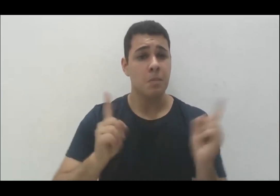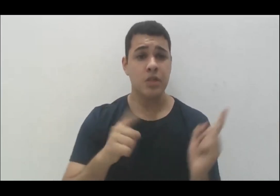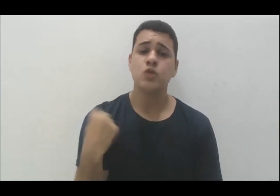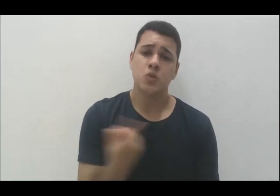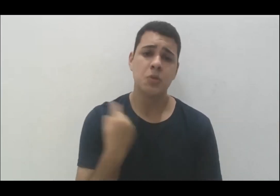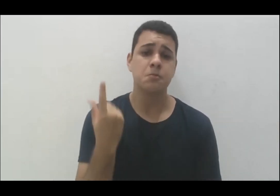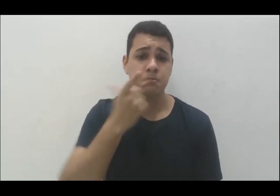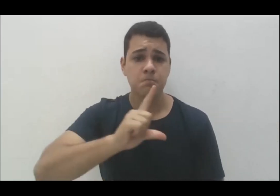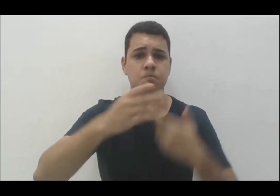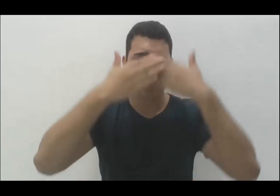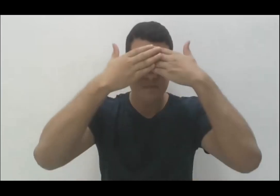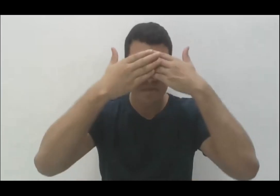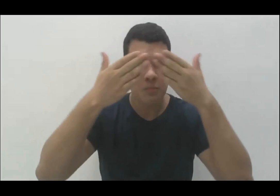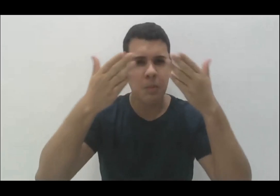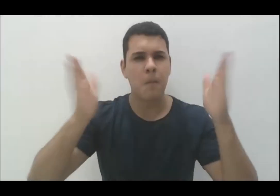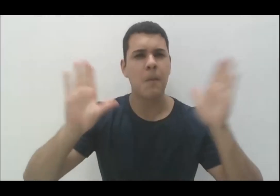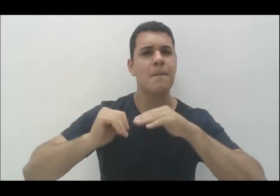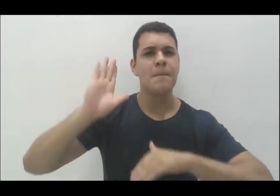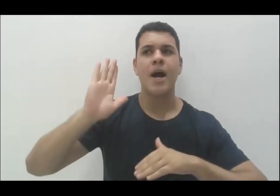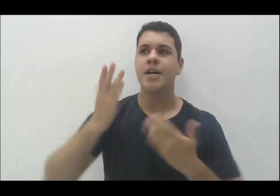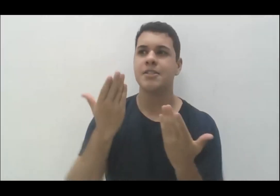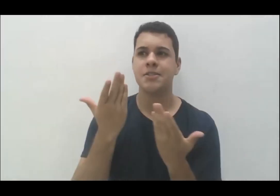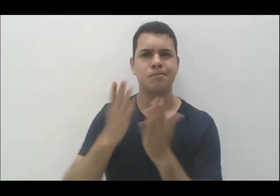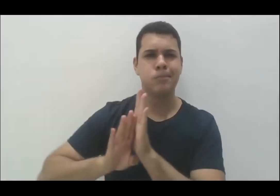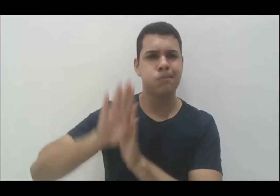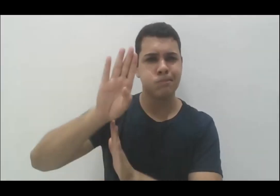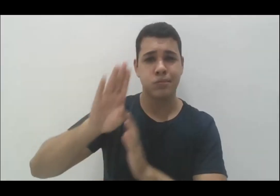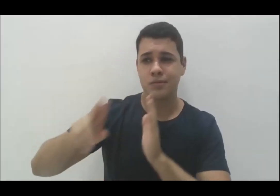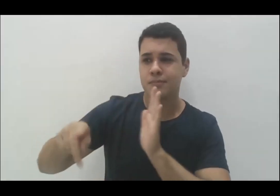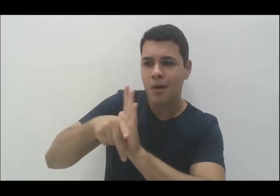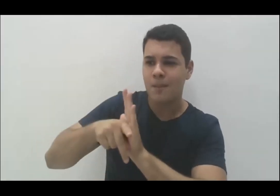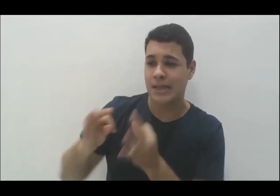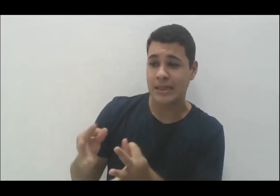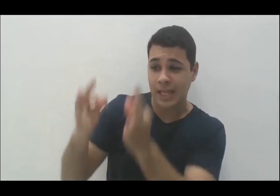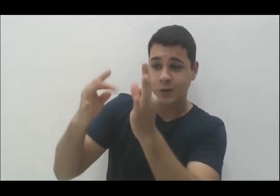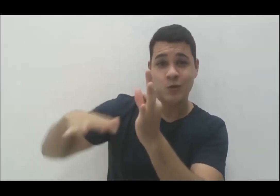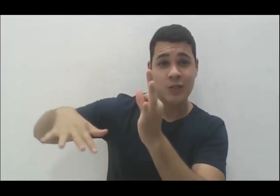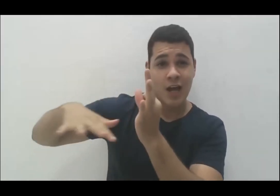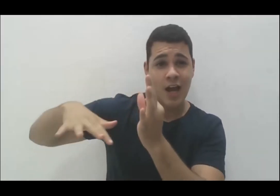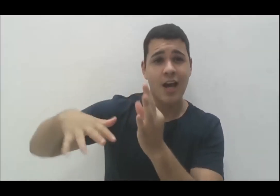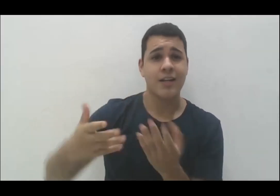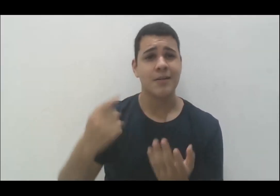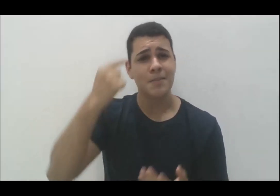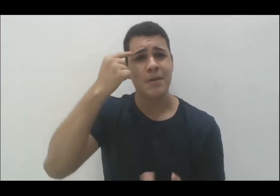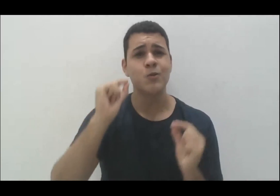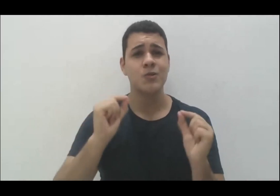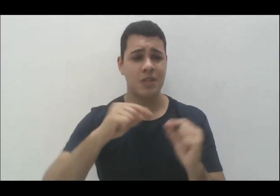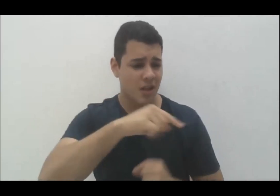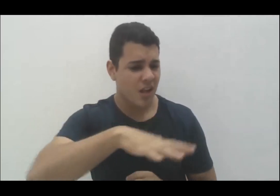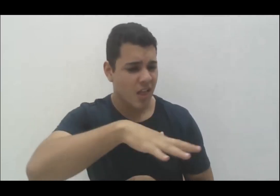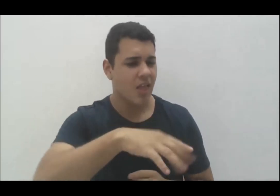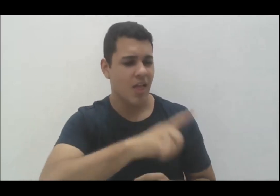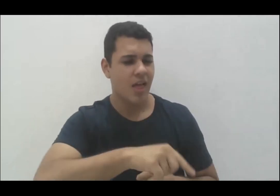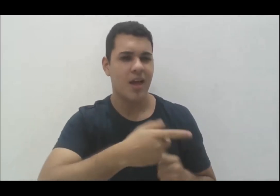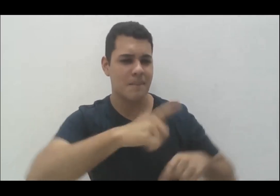concepção mais avançada da tecnologia e acabamos deixando de lado essa de baixo custo, que está